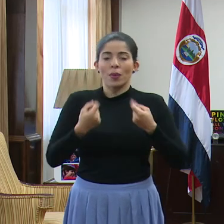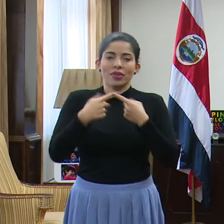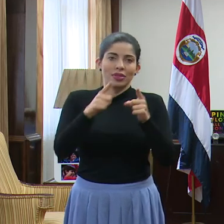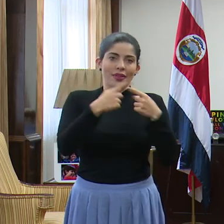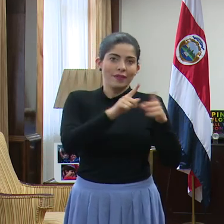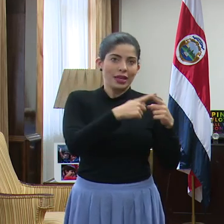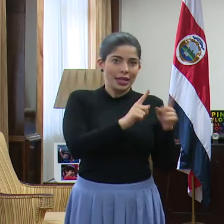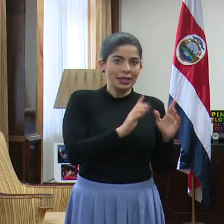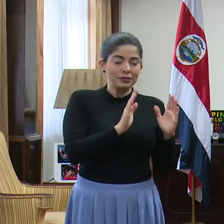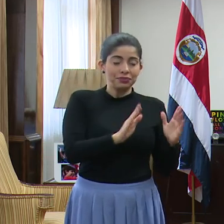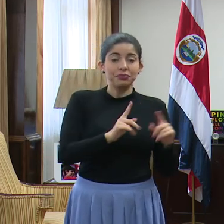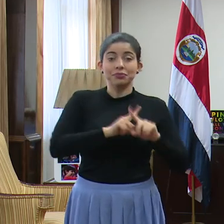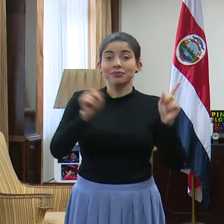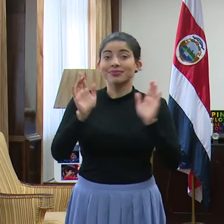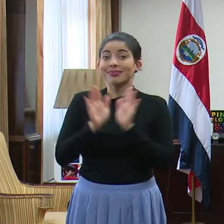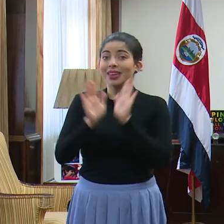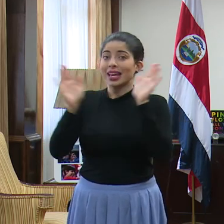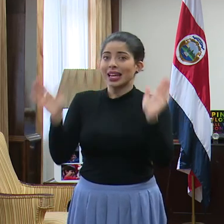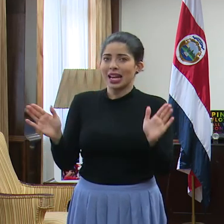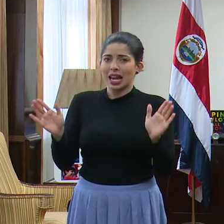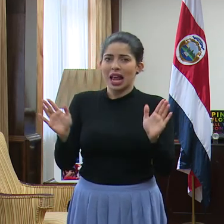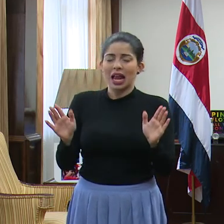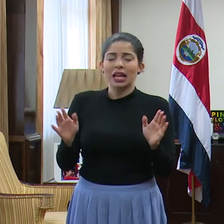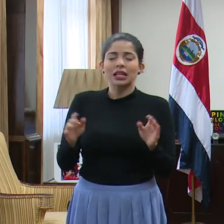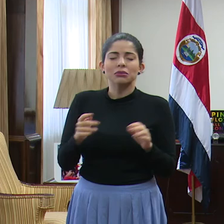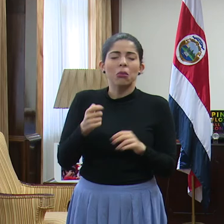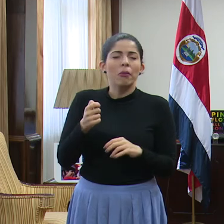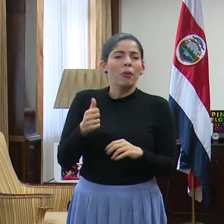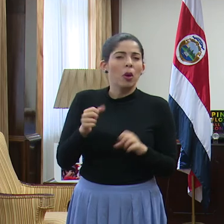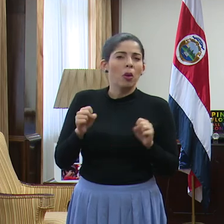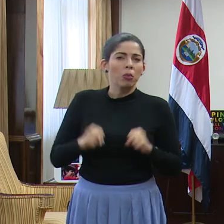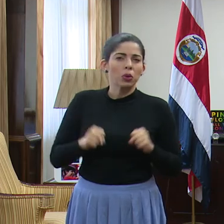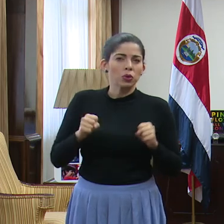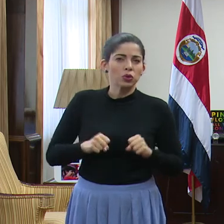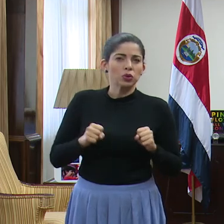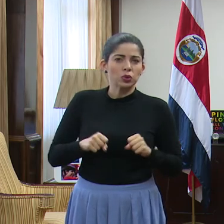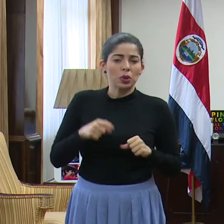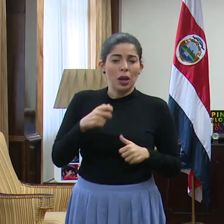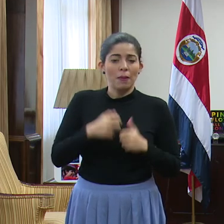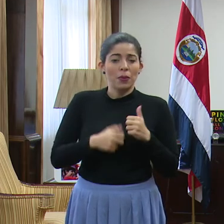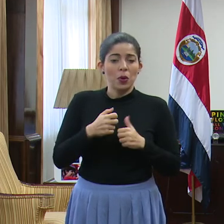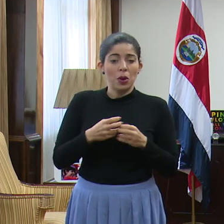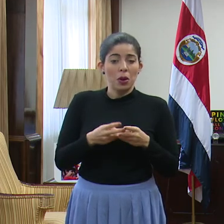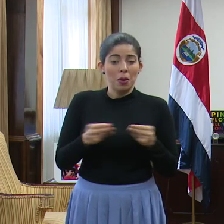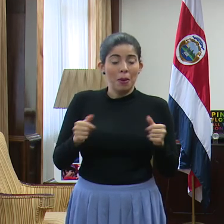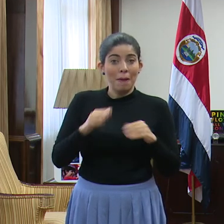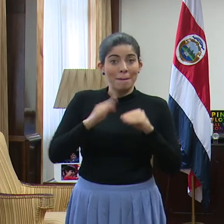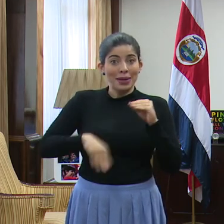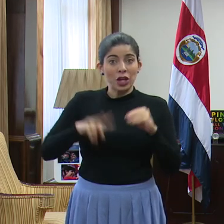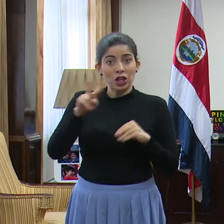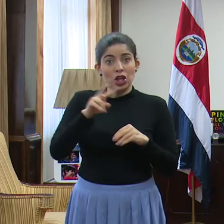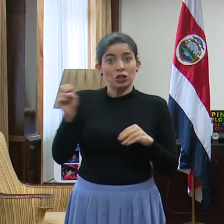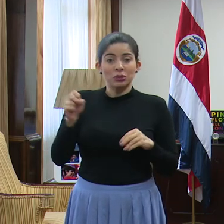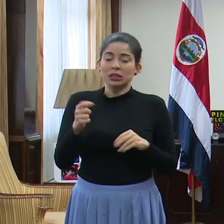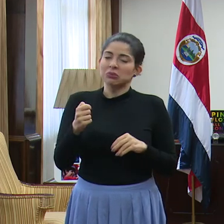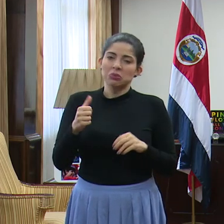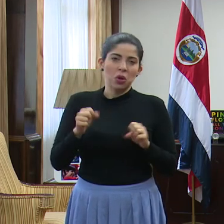En términos generales, es muy improbable que esta crisis se supere en menos de dos meses.